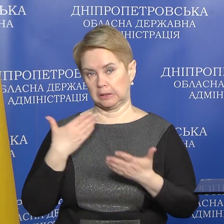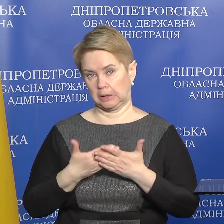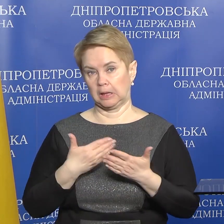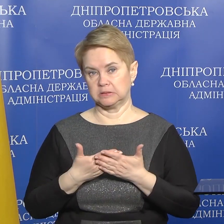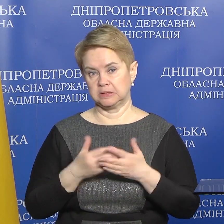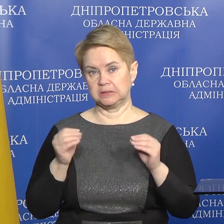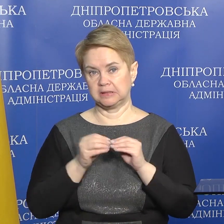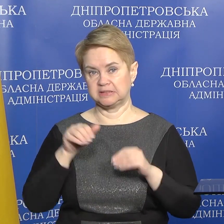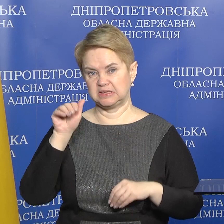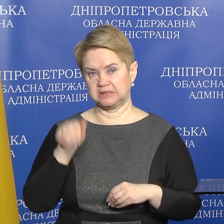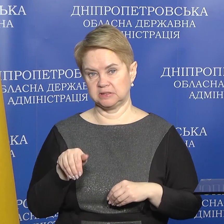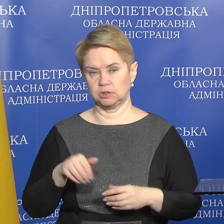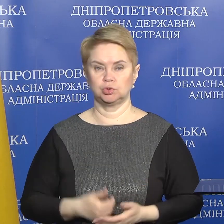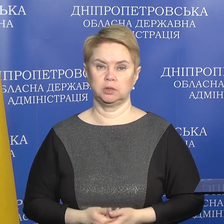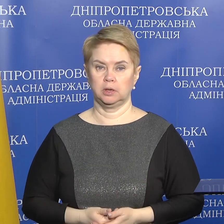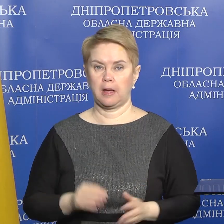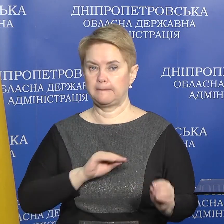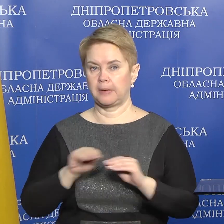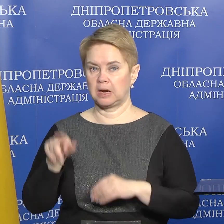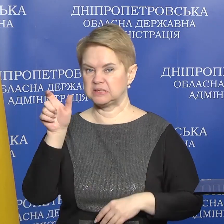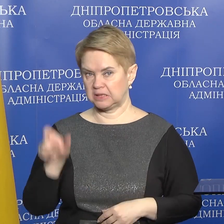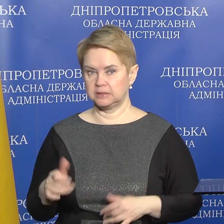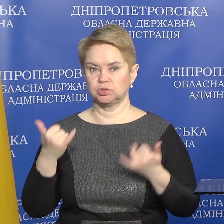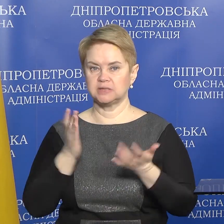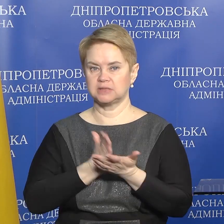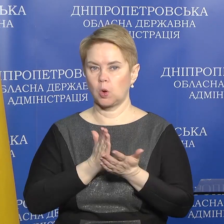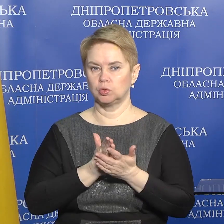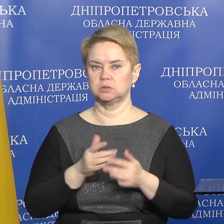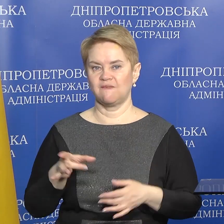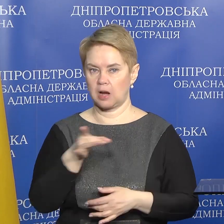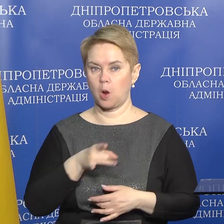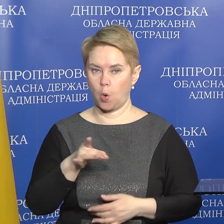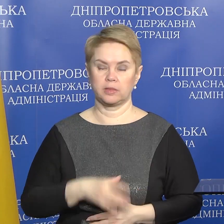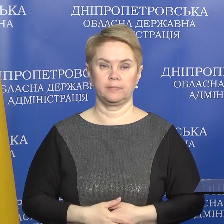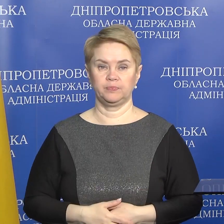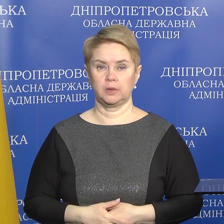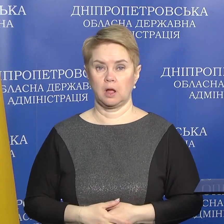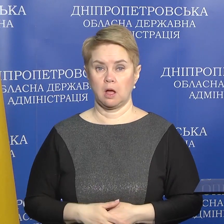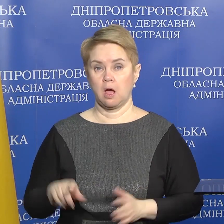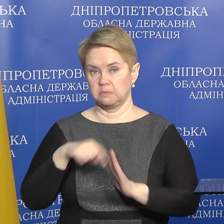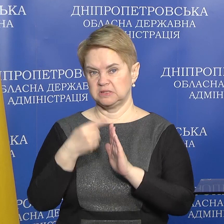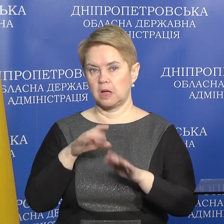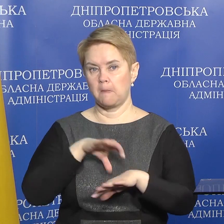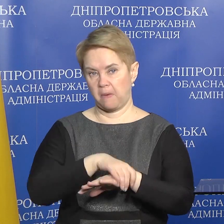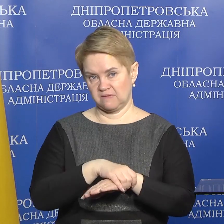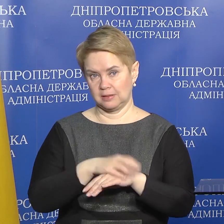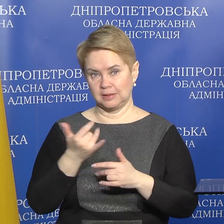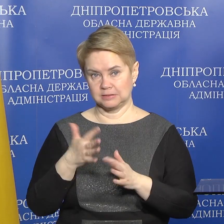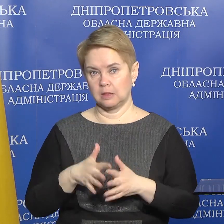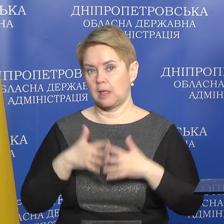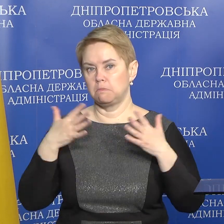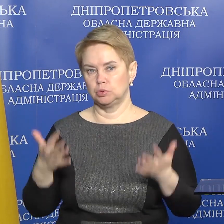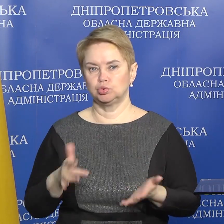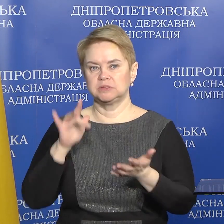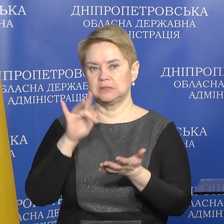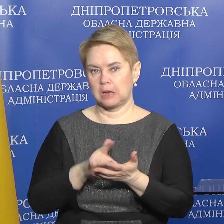Майже 10 тисяч переселенців зараз знаходиться в межах району. Звісно, місто Павлоград, оскільки воно найбільше,